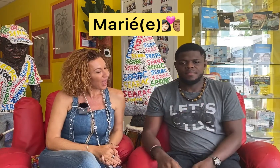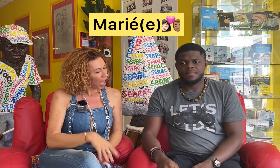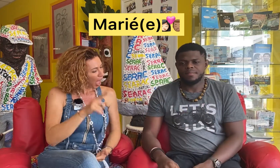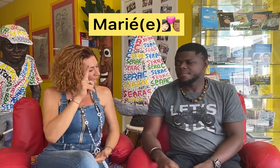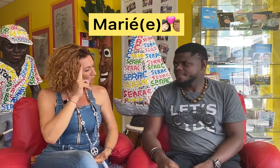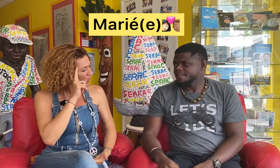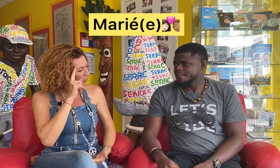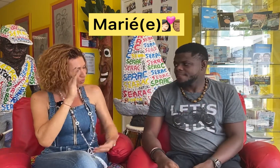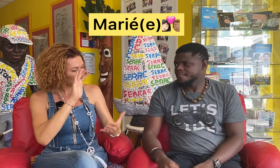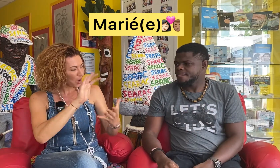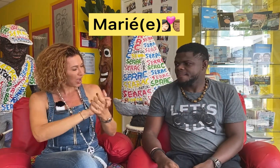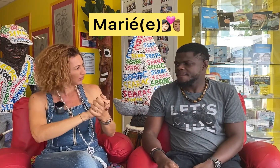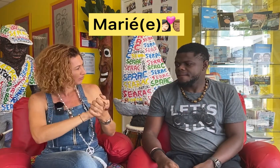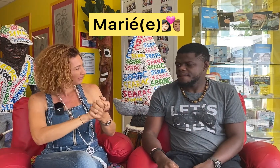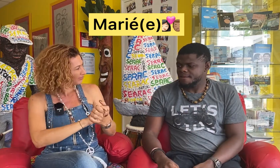Oh, pourquoi ?